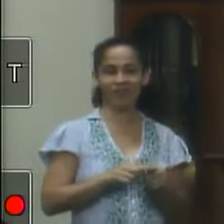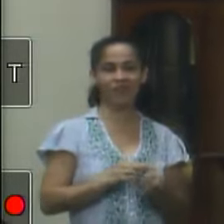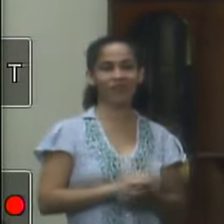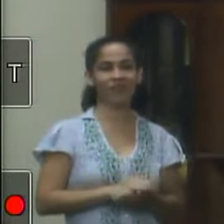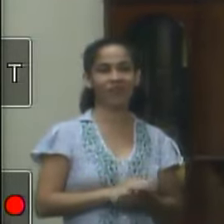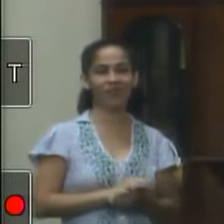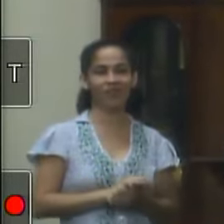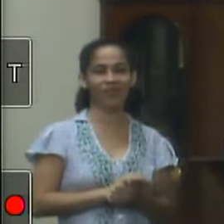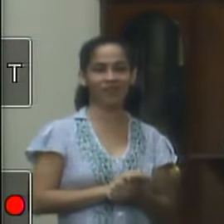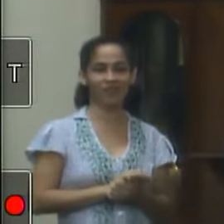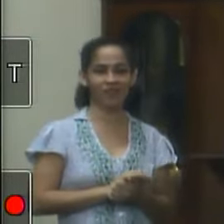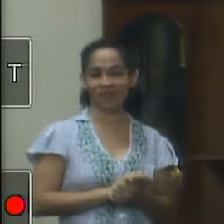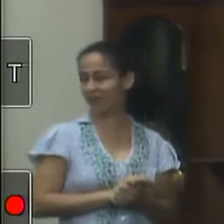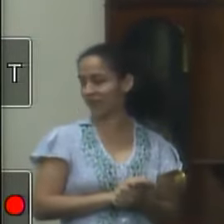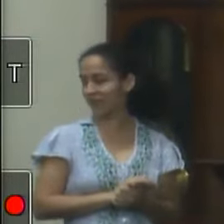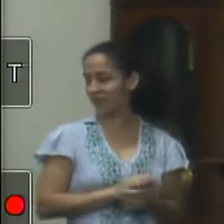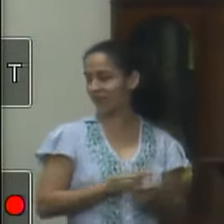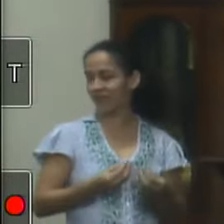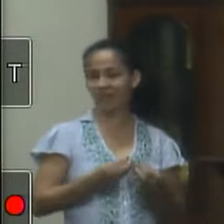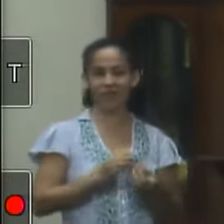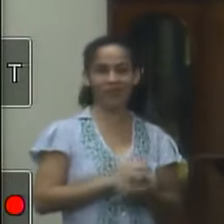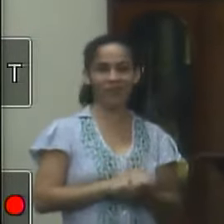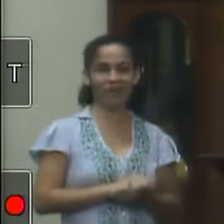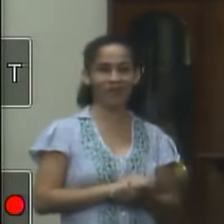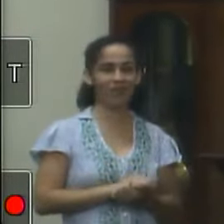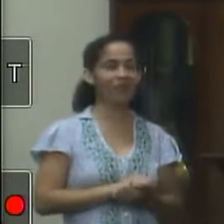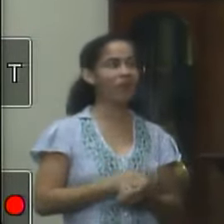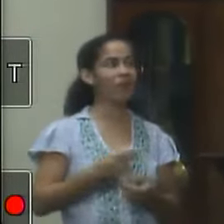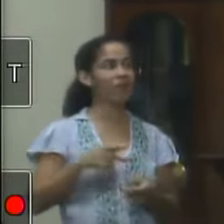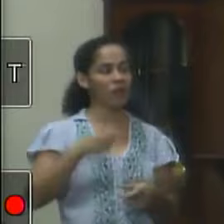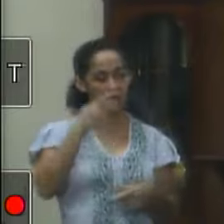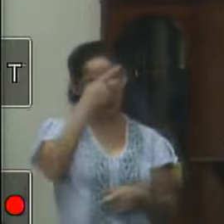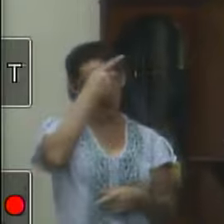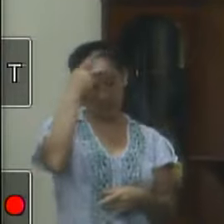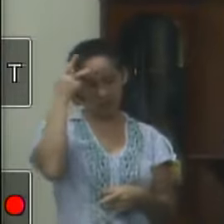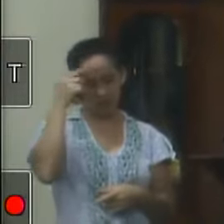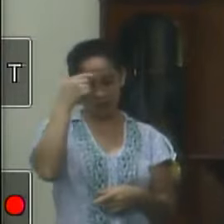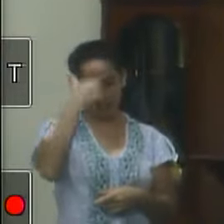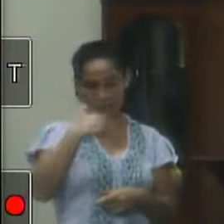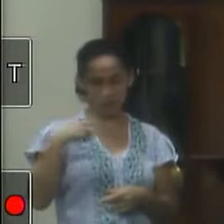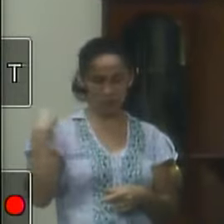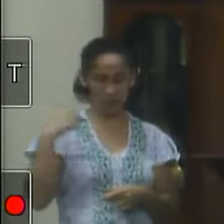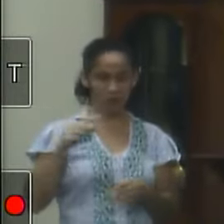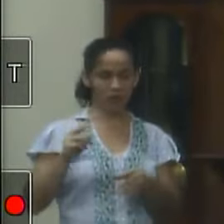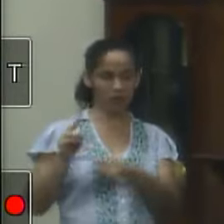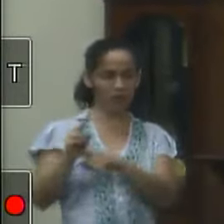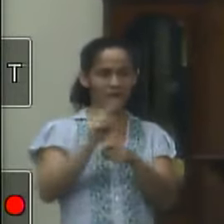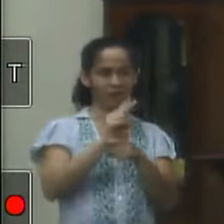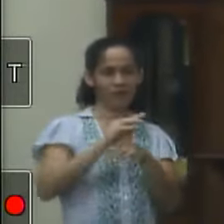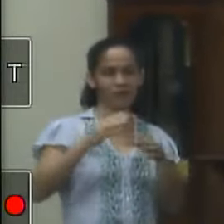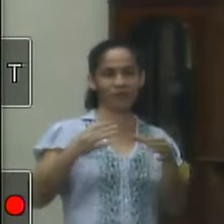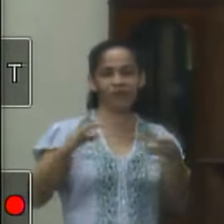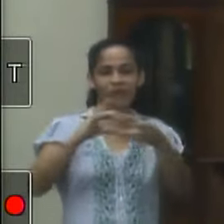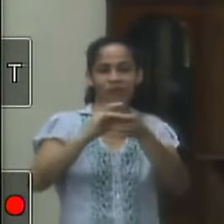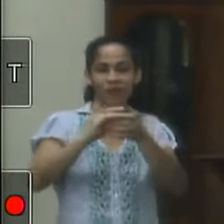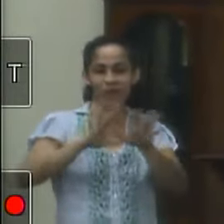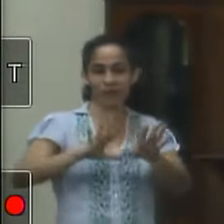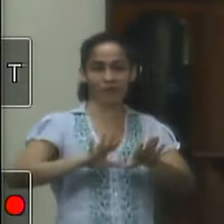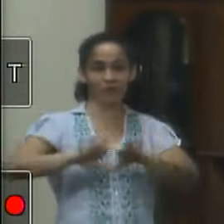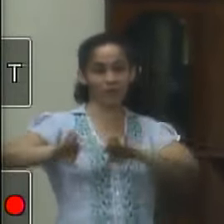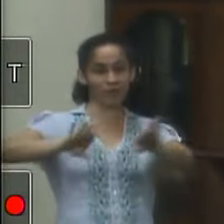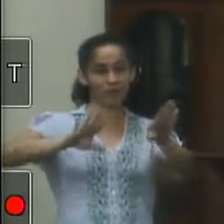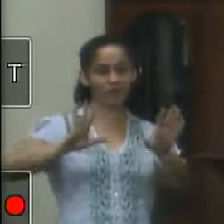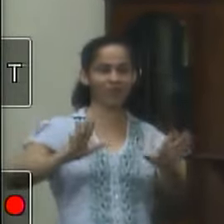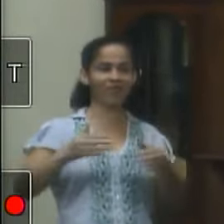vereadores falavam me ambrei a vocês o papel do vereador é fiscalizar as casas são independentes mas harmônicas entre si